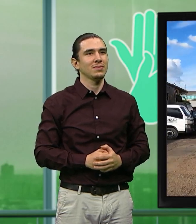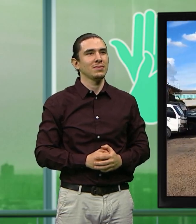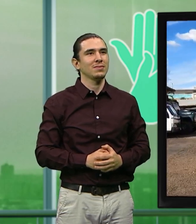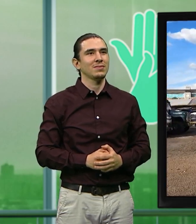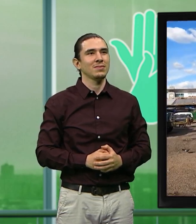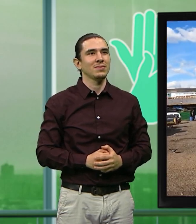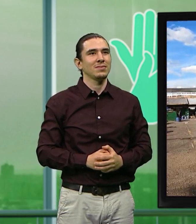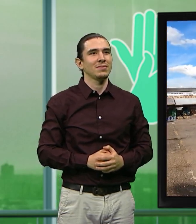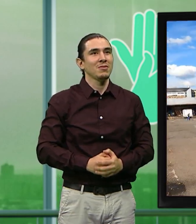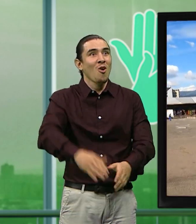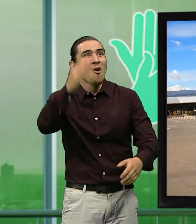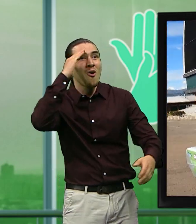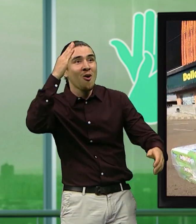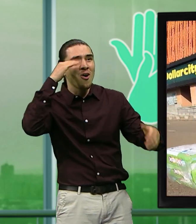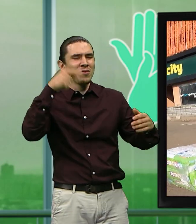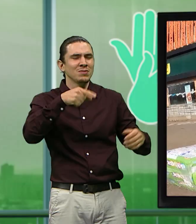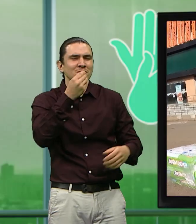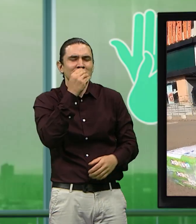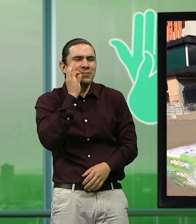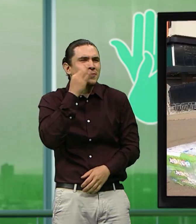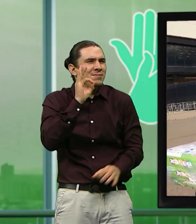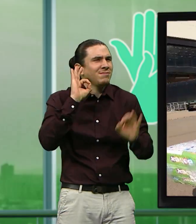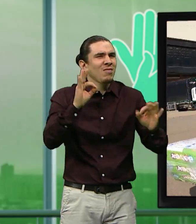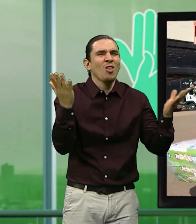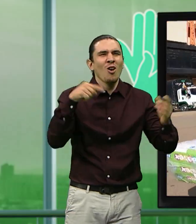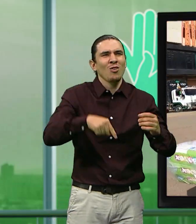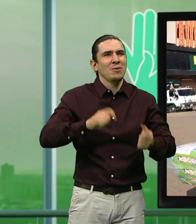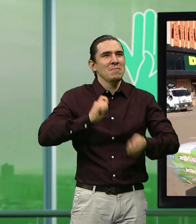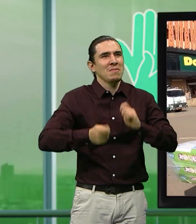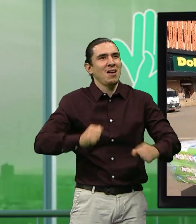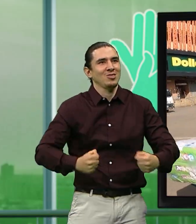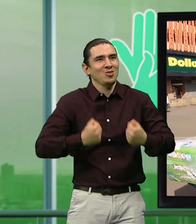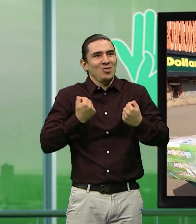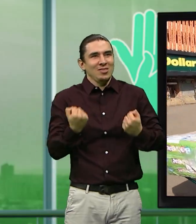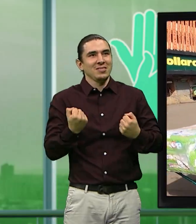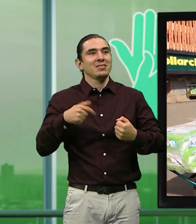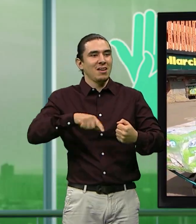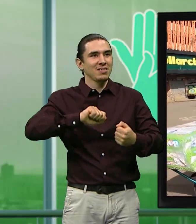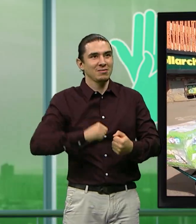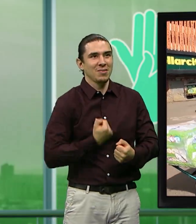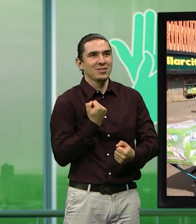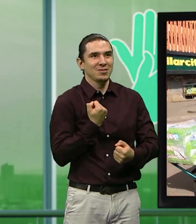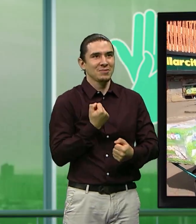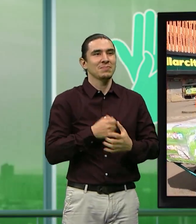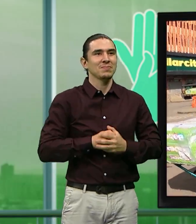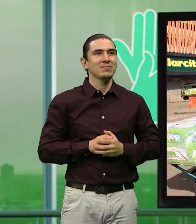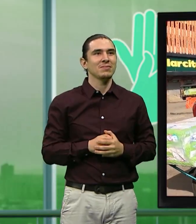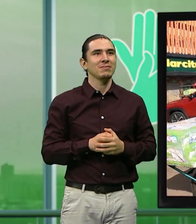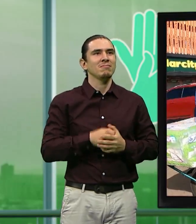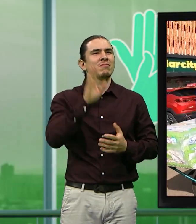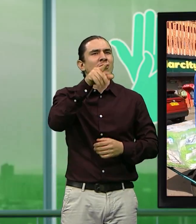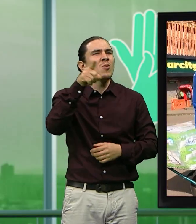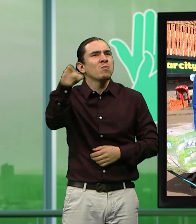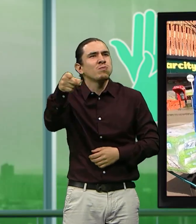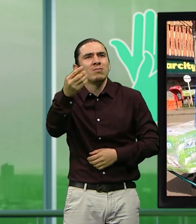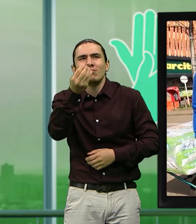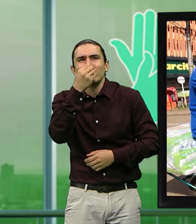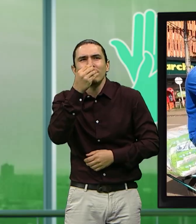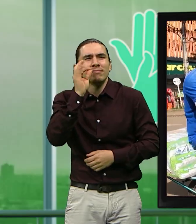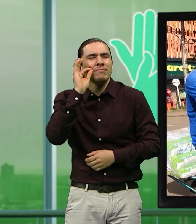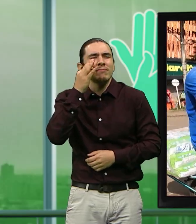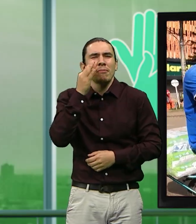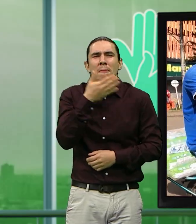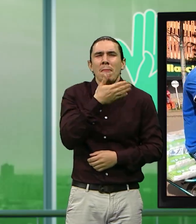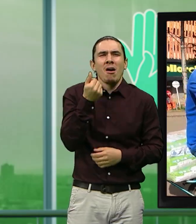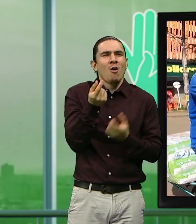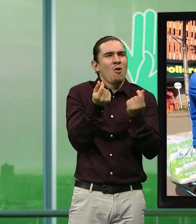¡Vamos de la churris! ¡Es la mayorista! ¡A comer! La churris tiene de todo,